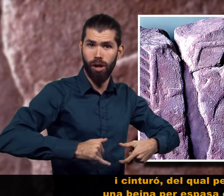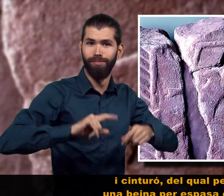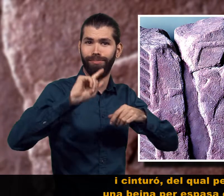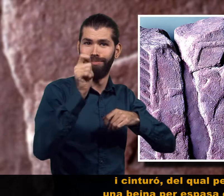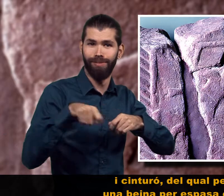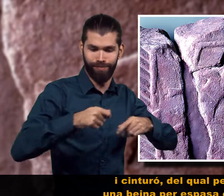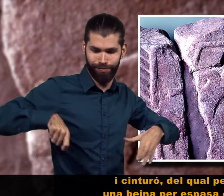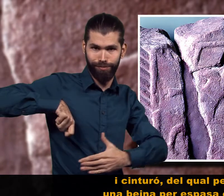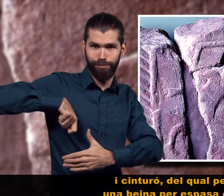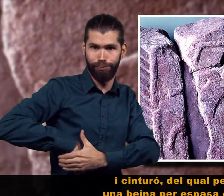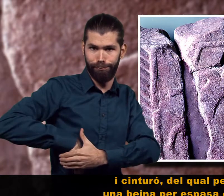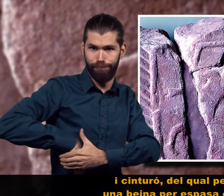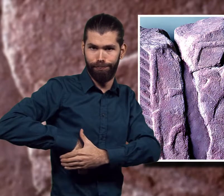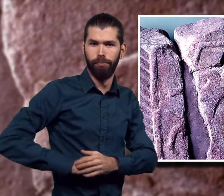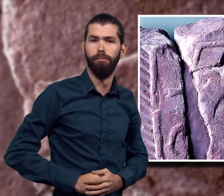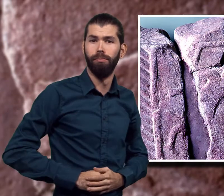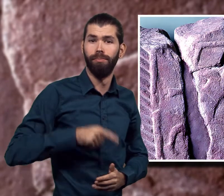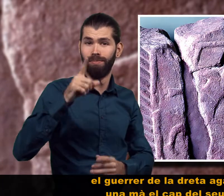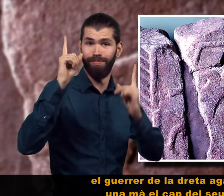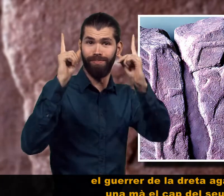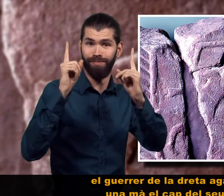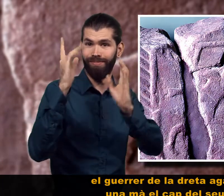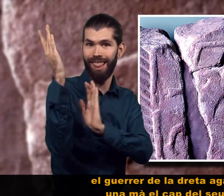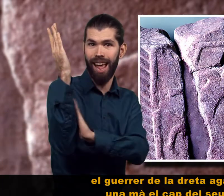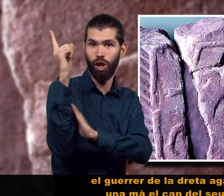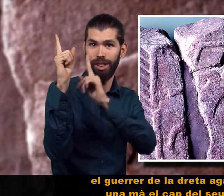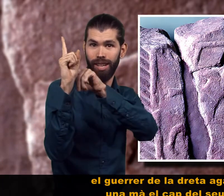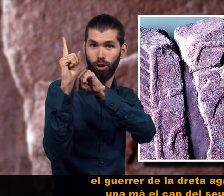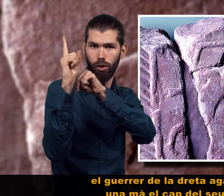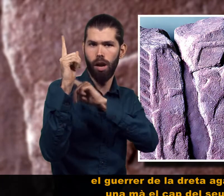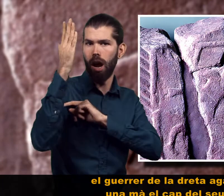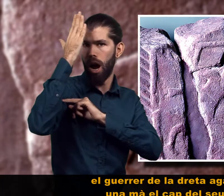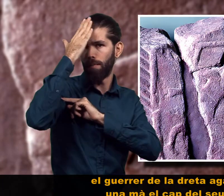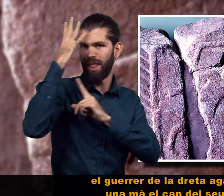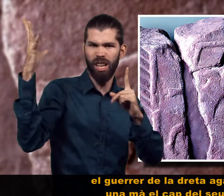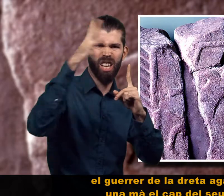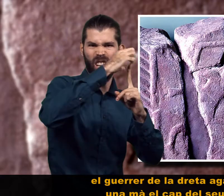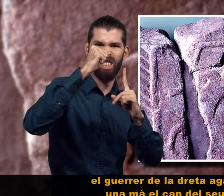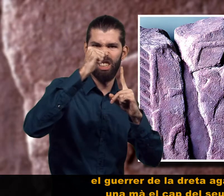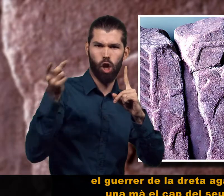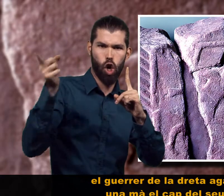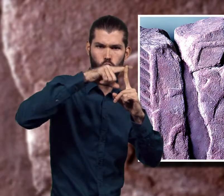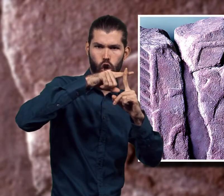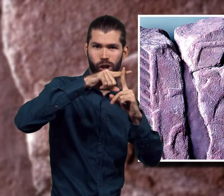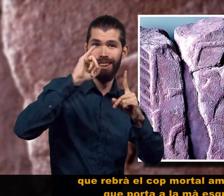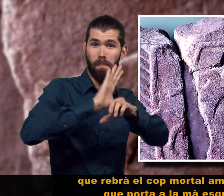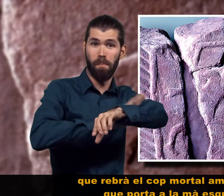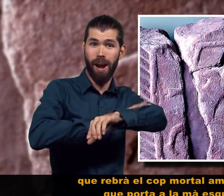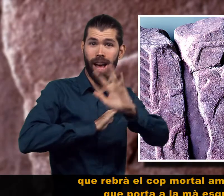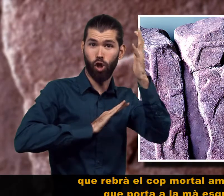veina per espasa curta. El garrer de la dreta agafa amb una mà al cap del seu rival que rebrà el cop mortal amb